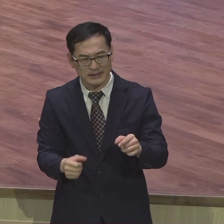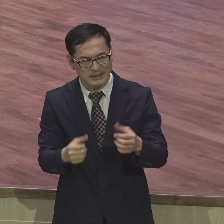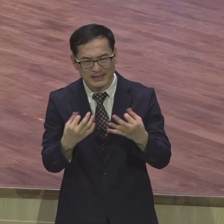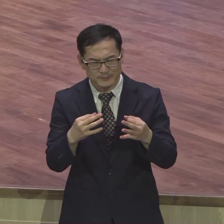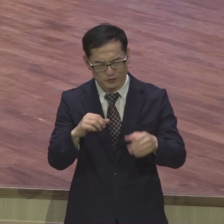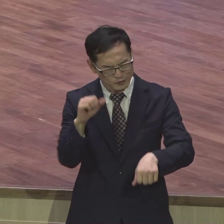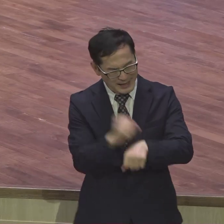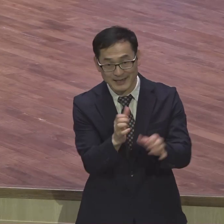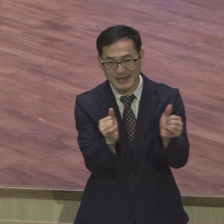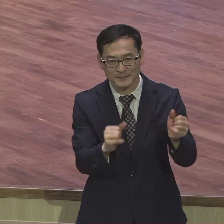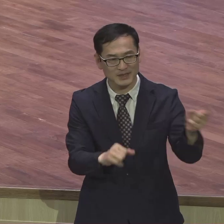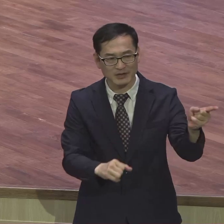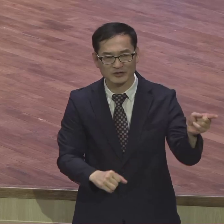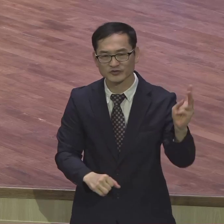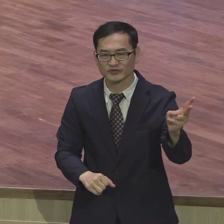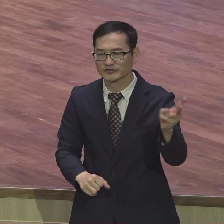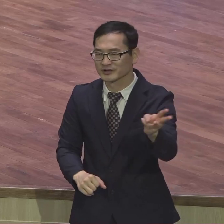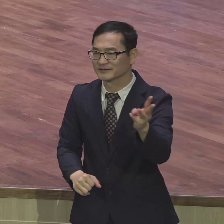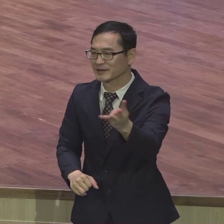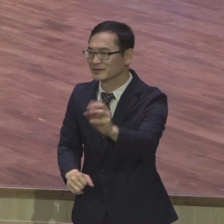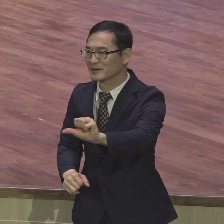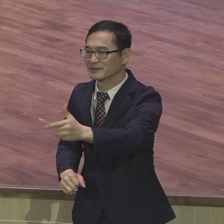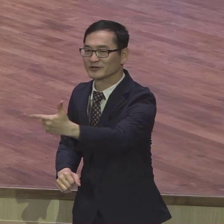식스다 말하고 1,2,3,4,5 있다는 얘기지